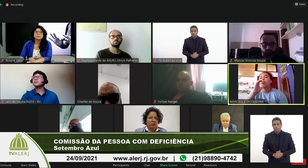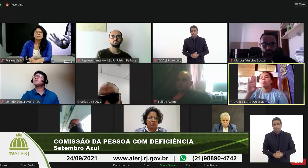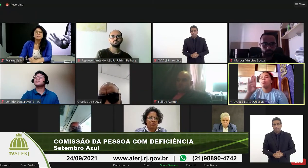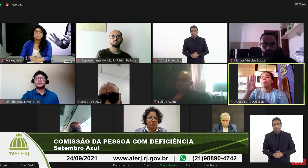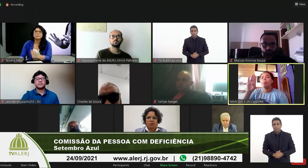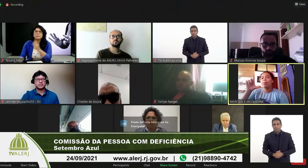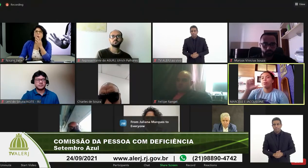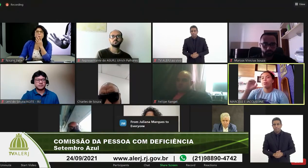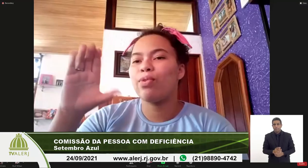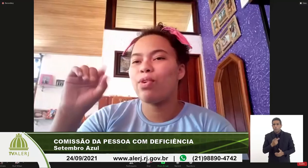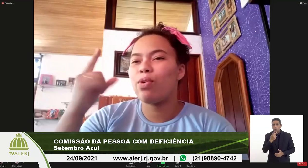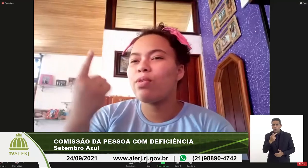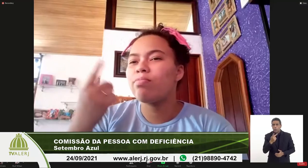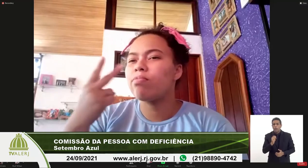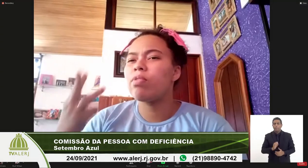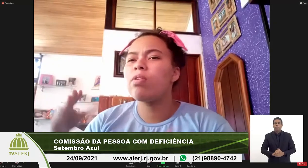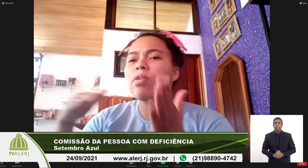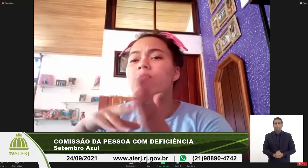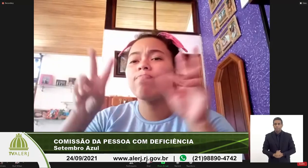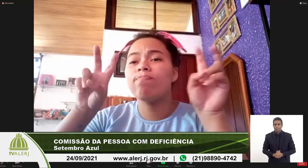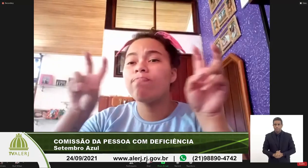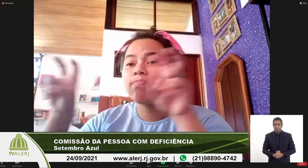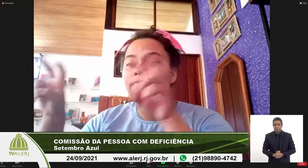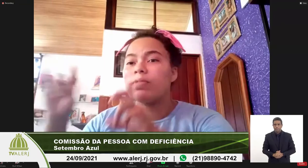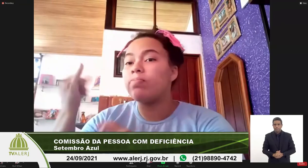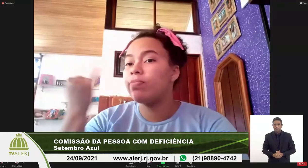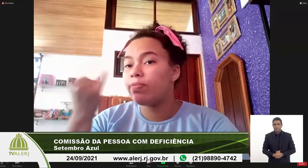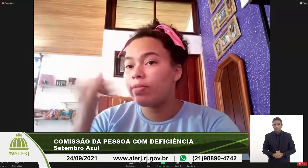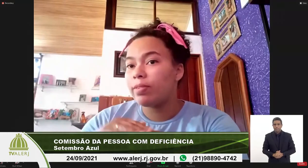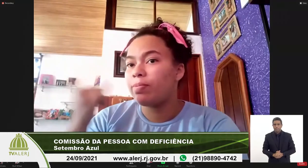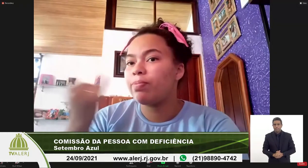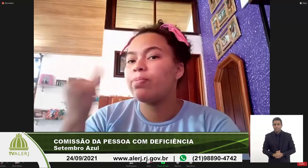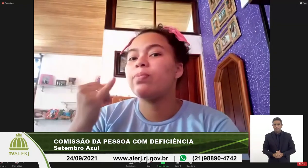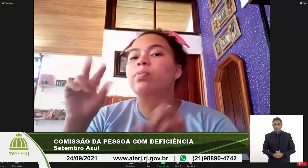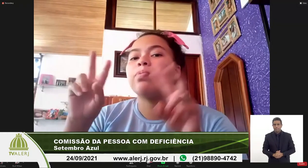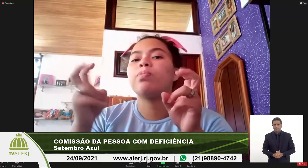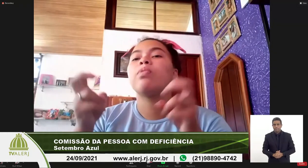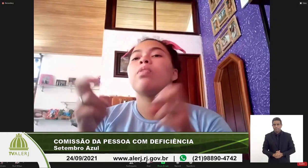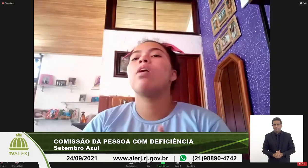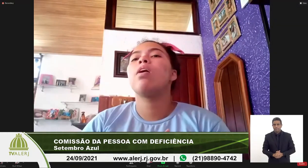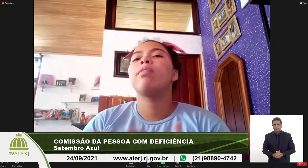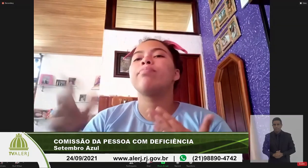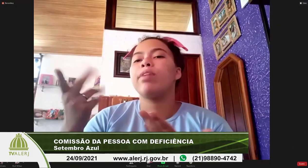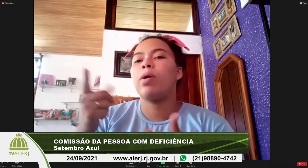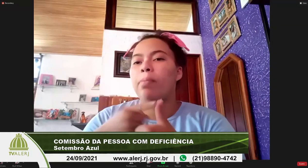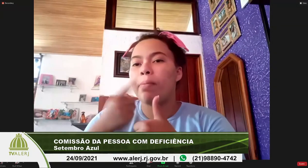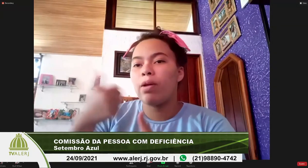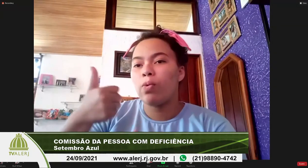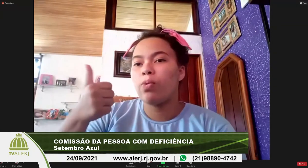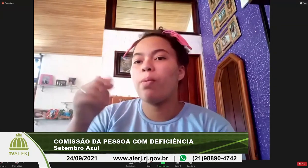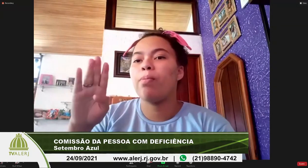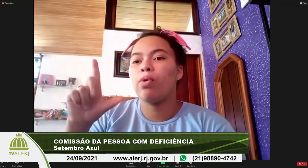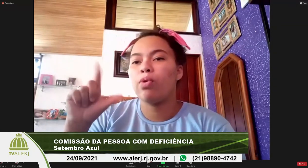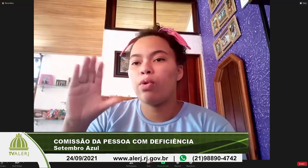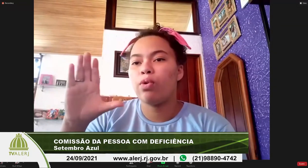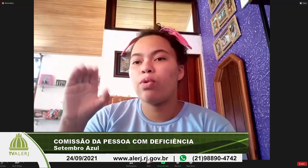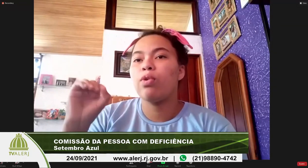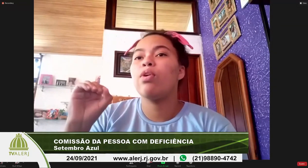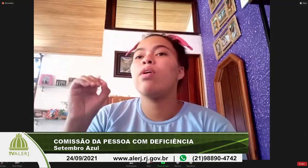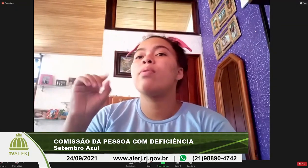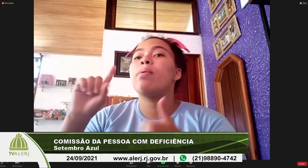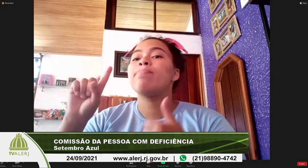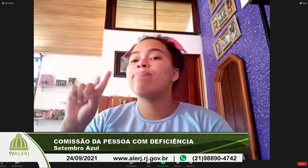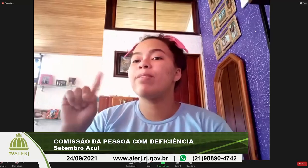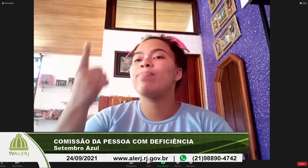eu só preciso mesmo por formalidade mencionar os blocos com as pautas das reivindicações que nós estamos